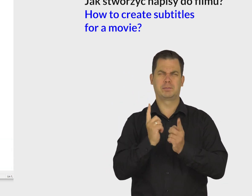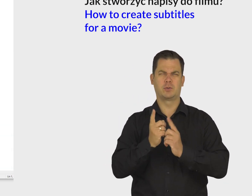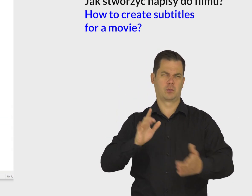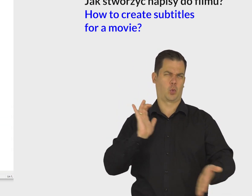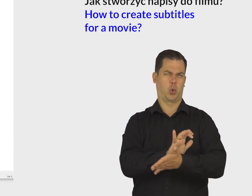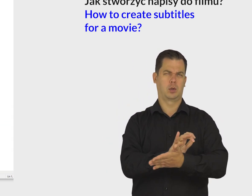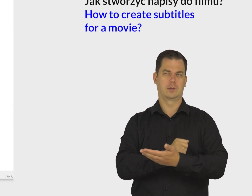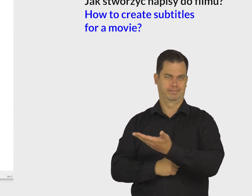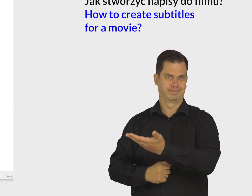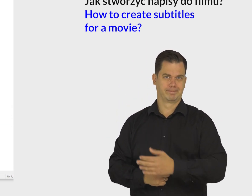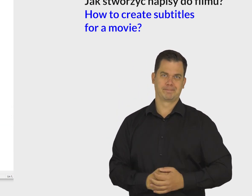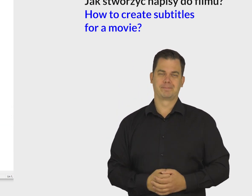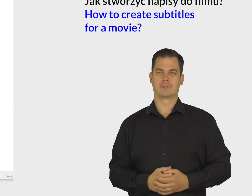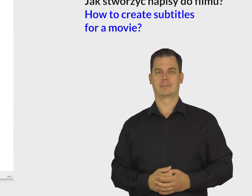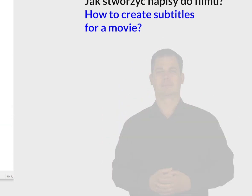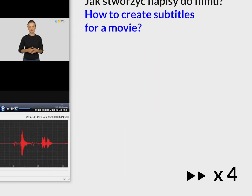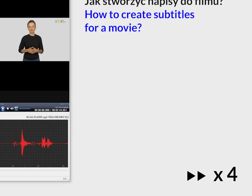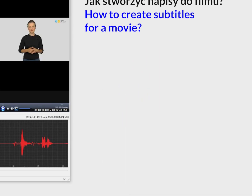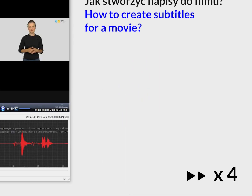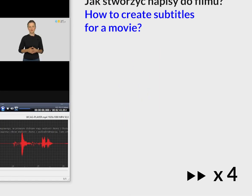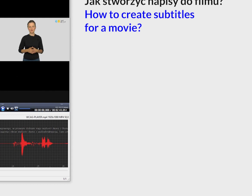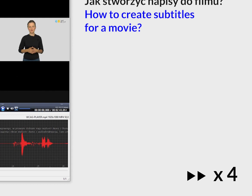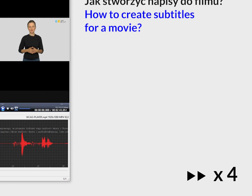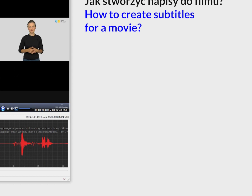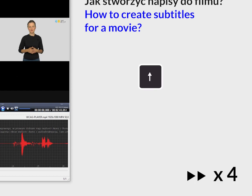podzielenie napisów do całego tego filmu w przyspieszonym tempie.